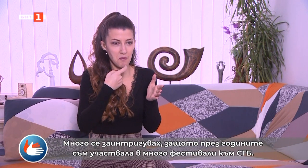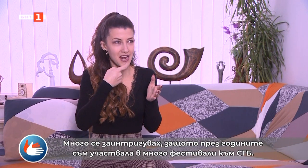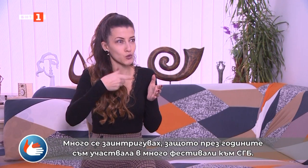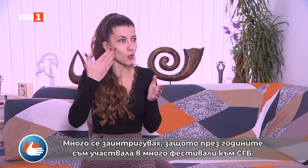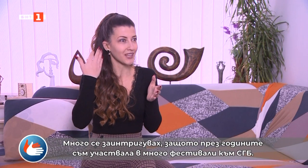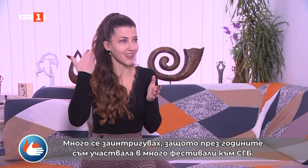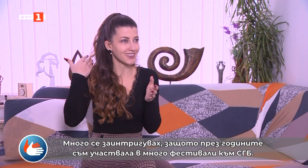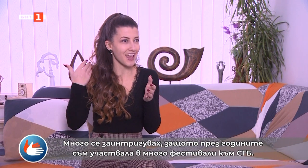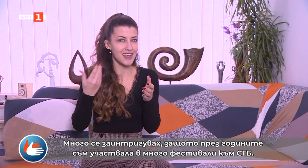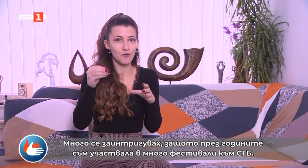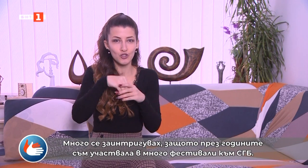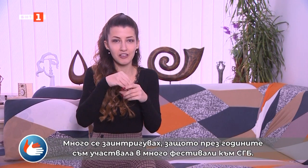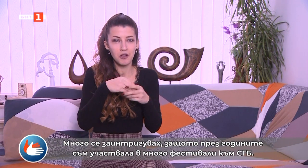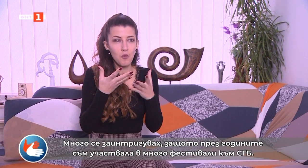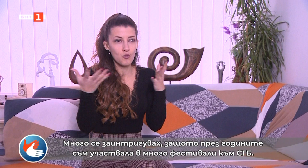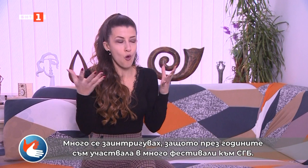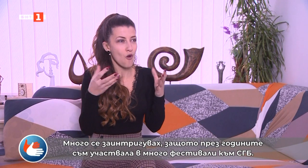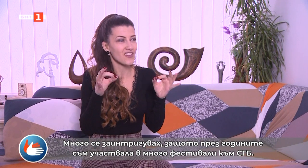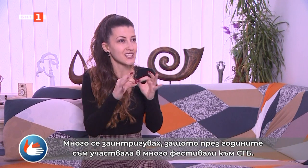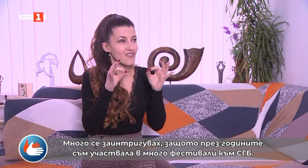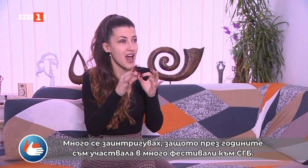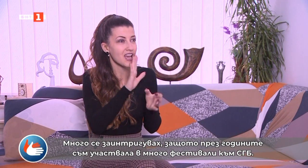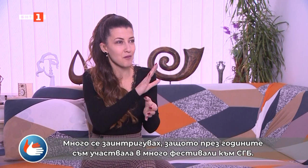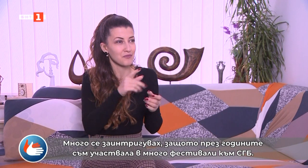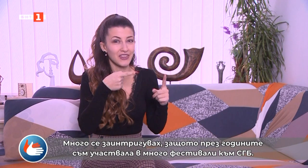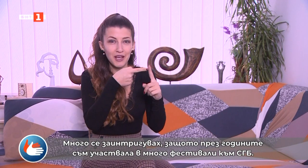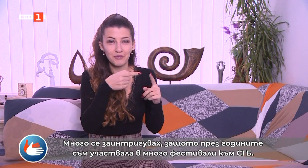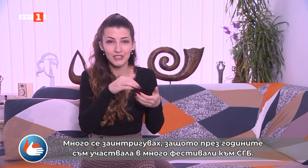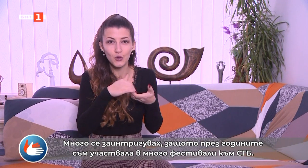годините съм участвала в много фестивали към Съюза на глухите в България.